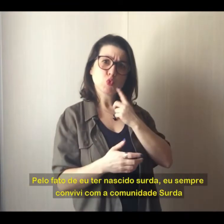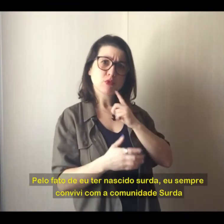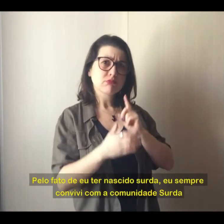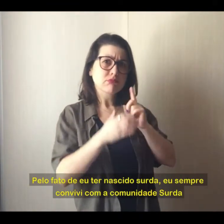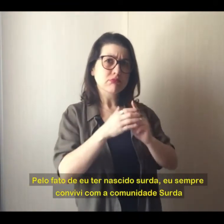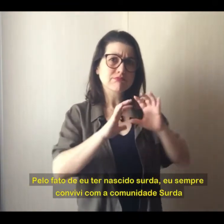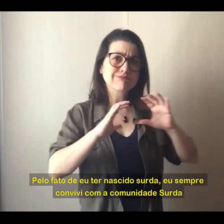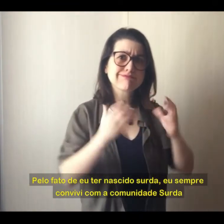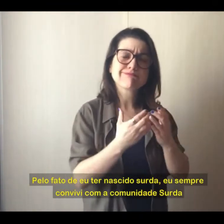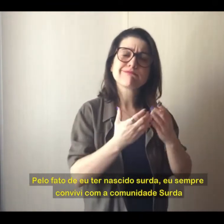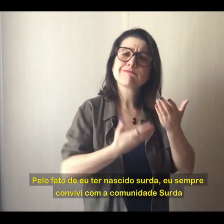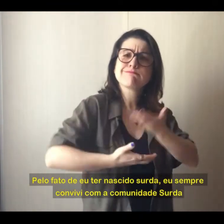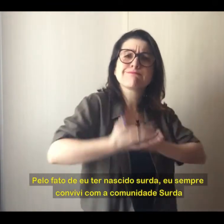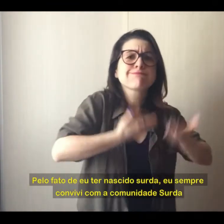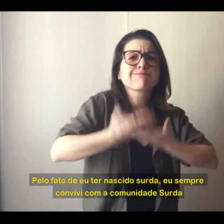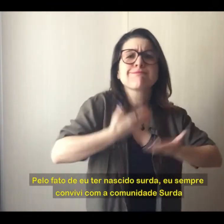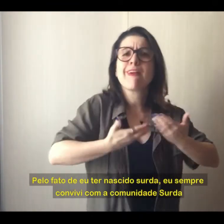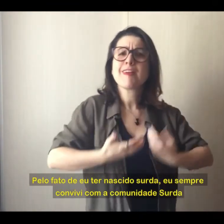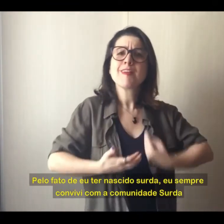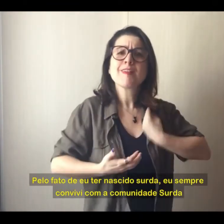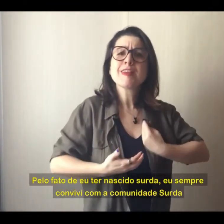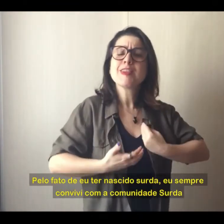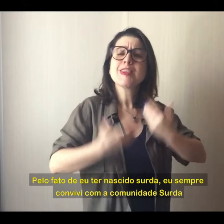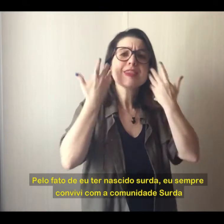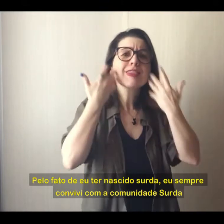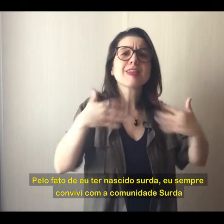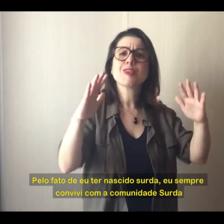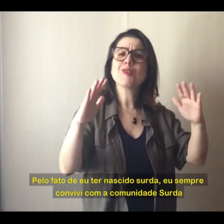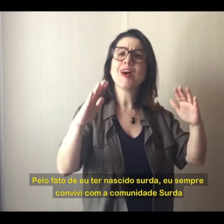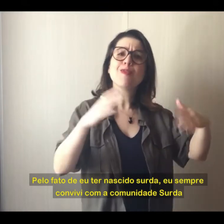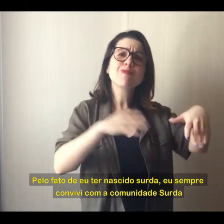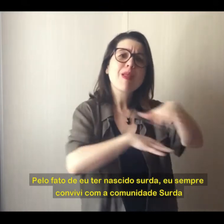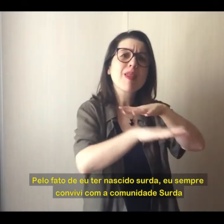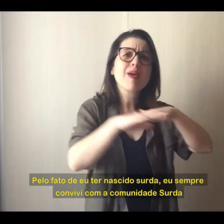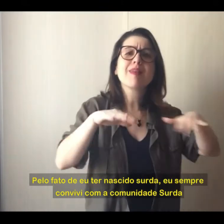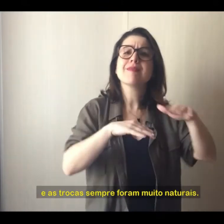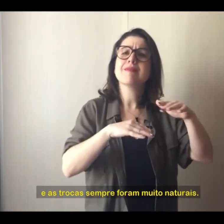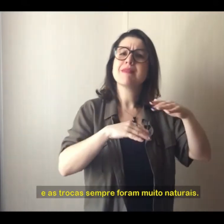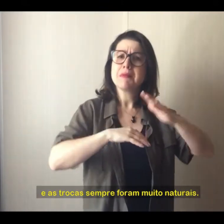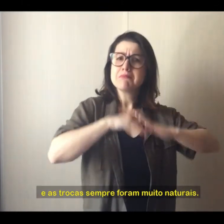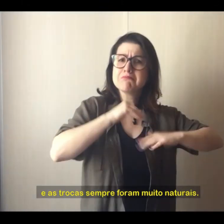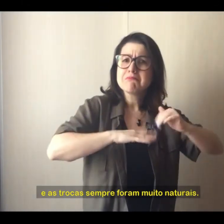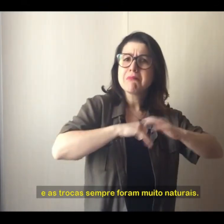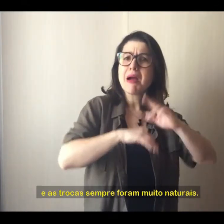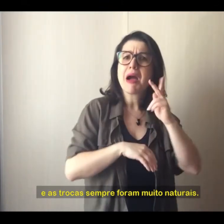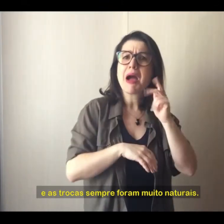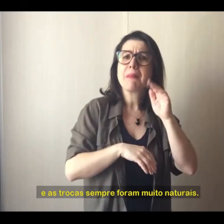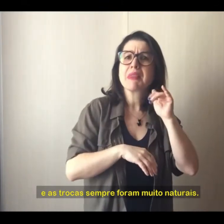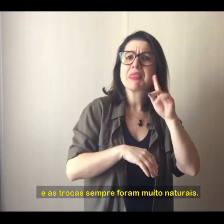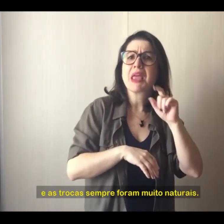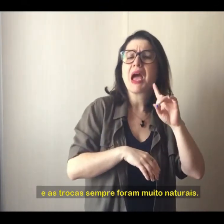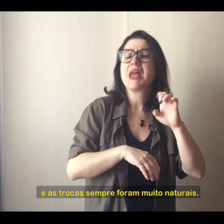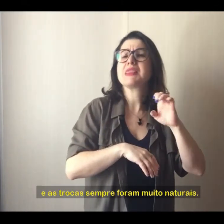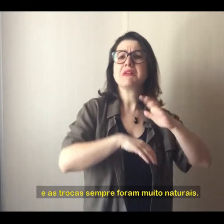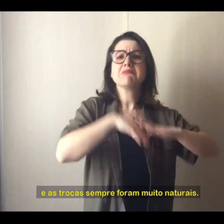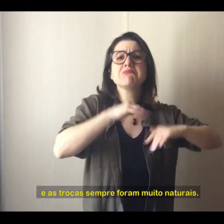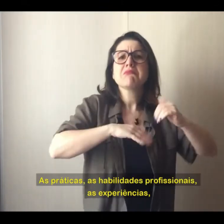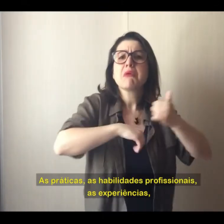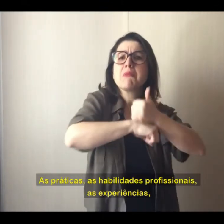Pelo fato de eu ter nascido surda, eu sempre convivi com a comunidade surda e as trocas sempre foram muito naturais. As